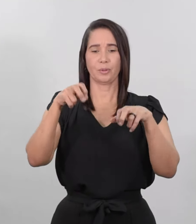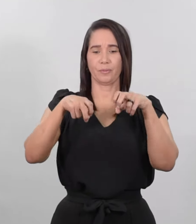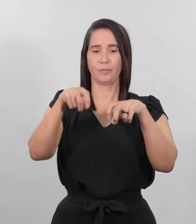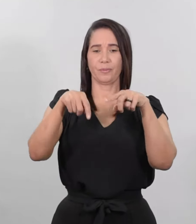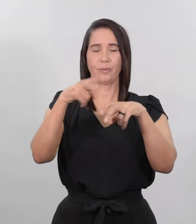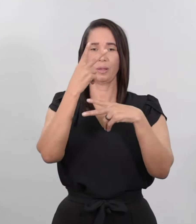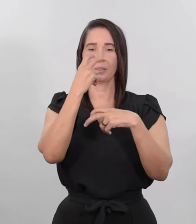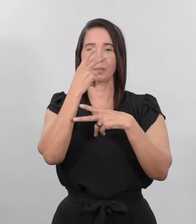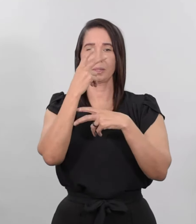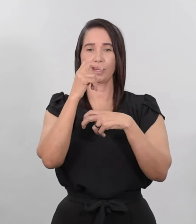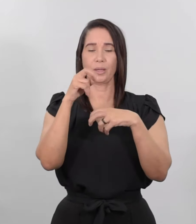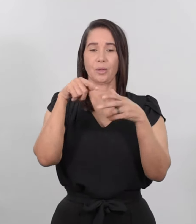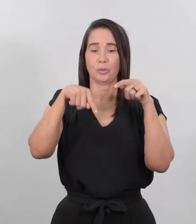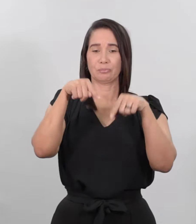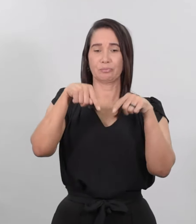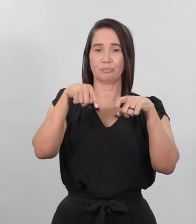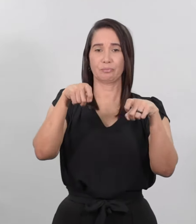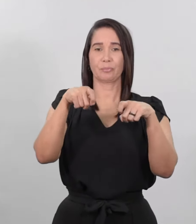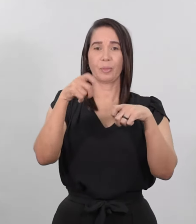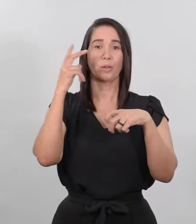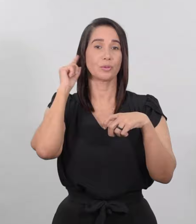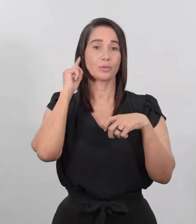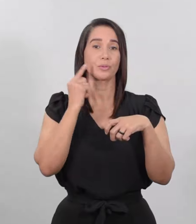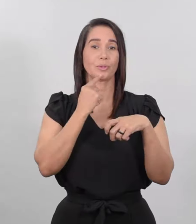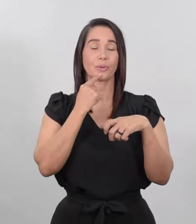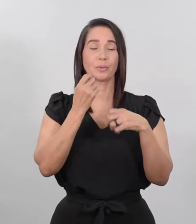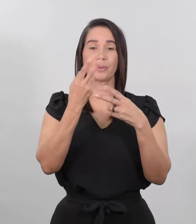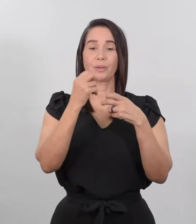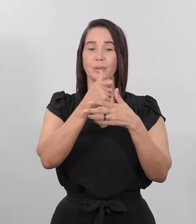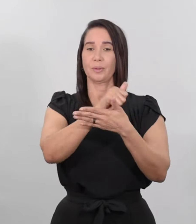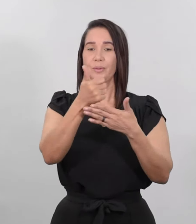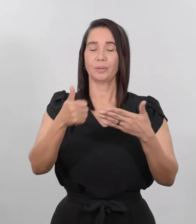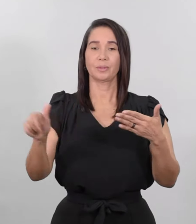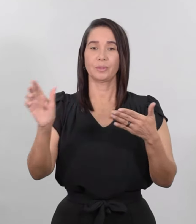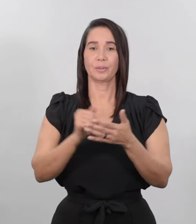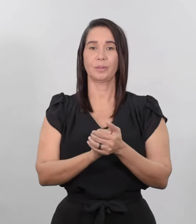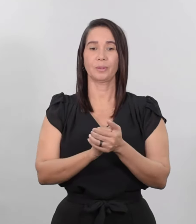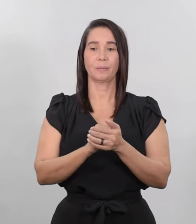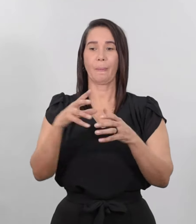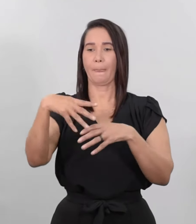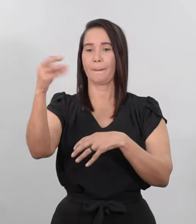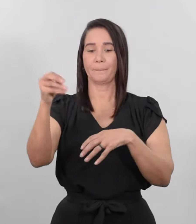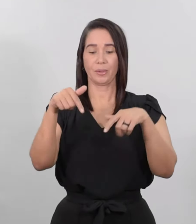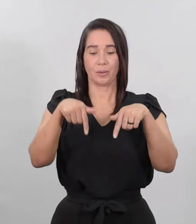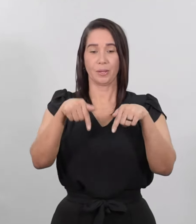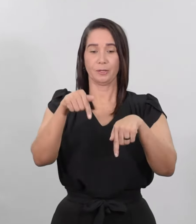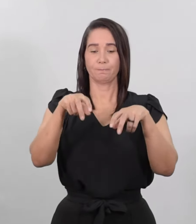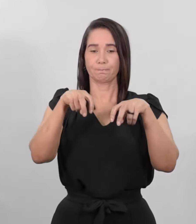ciegos, lisiados, sordomudos y muchos otros. Los echaban a sus pies y él los